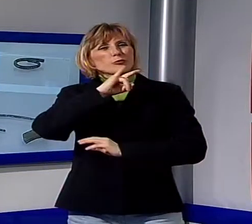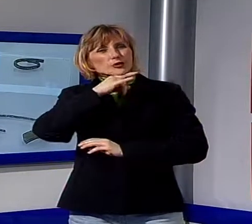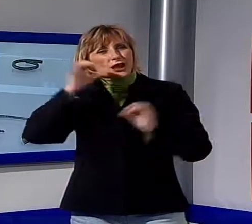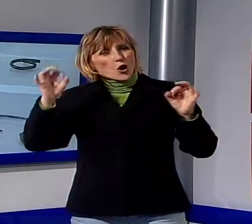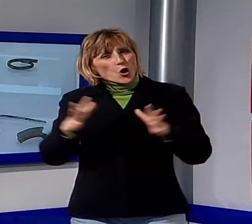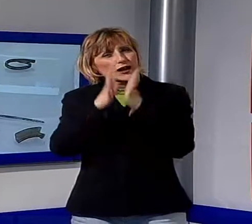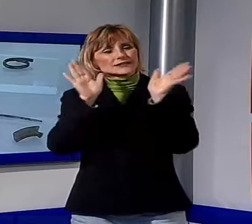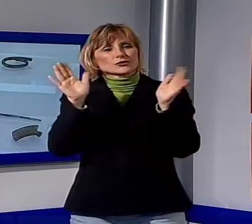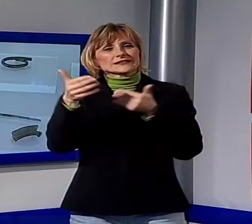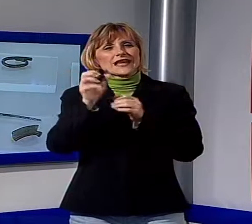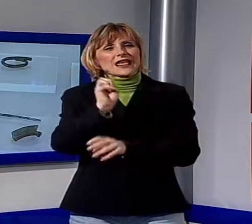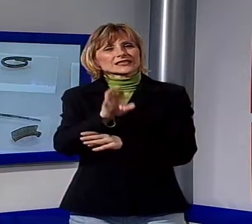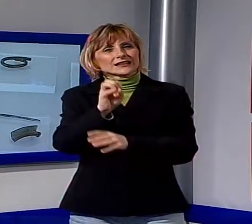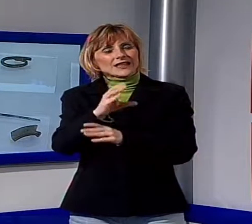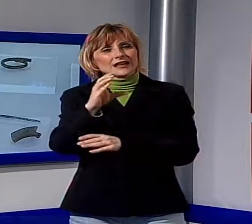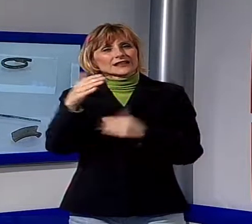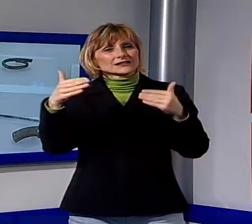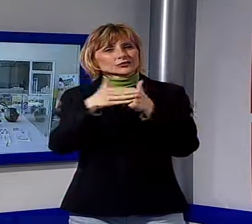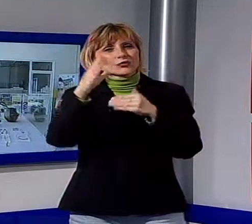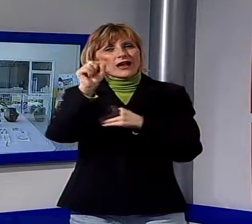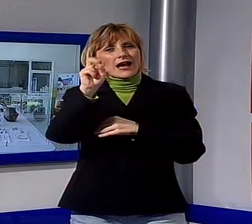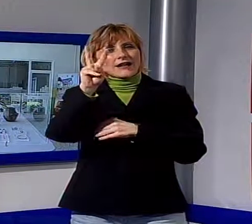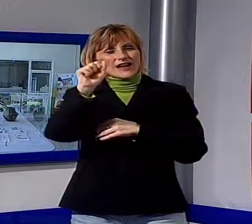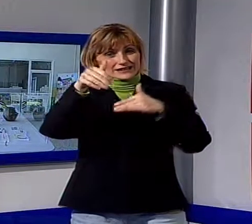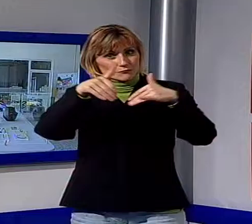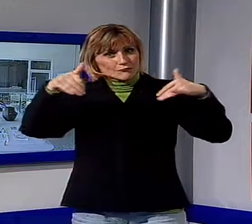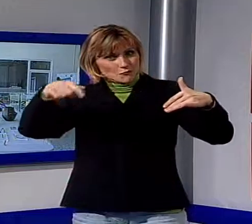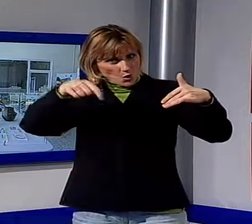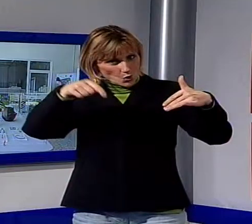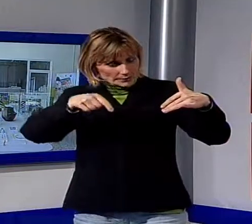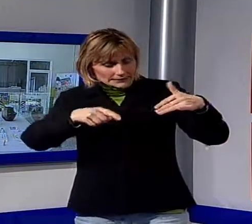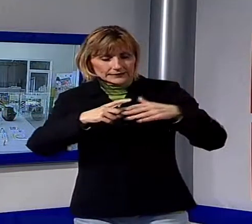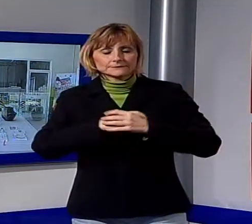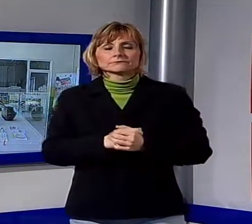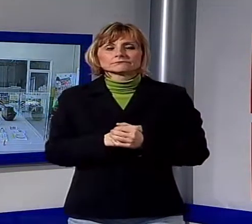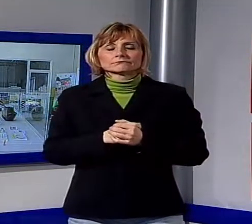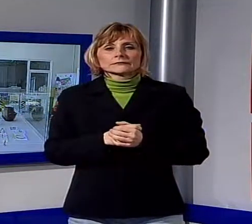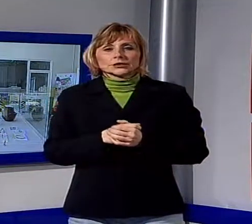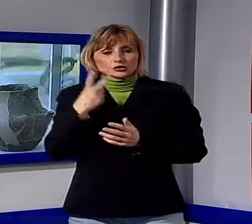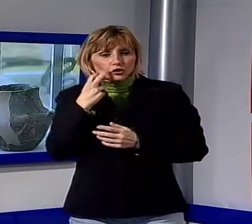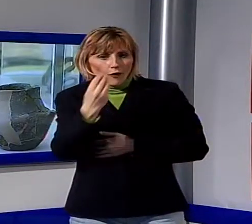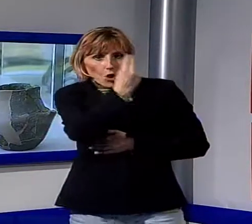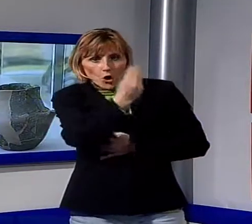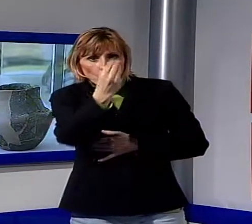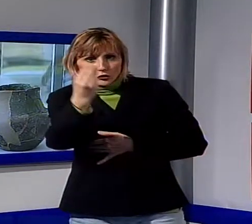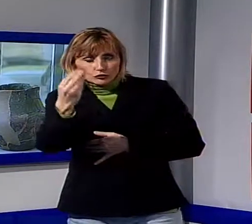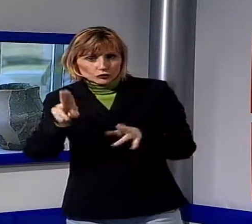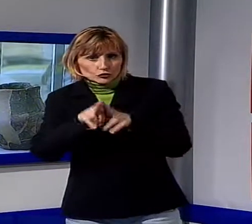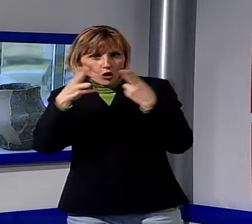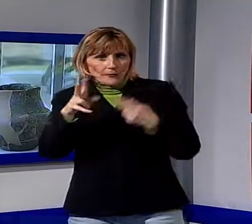sala didattica all'interno dell'Istituto Cavanis, dove sono stati esposti i primi reperti rinvenuti circa 30 anni fa nei primi scavi